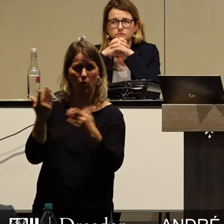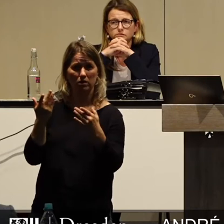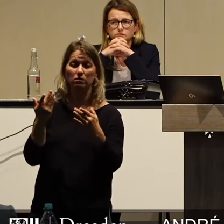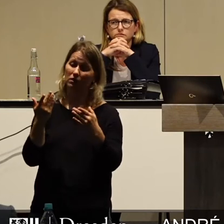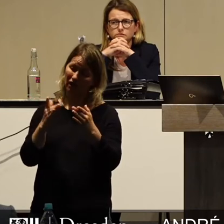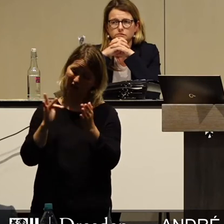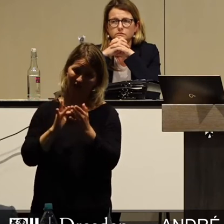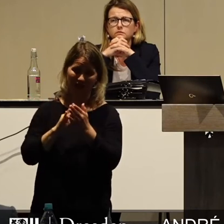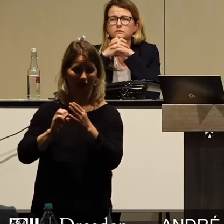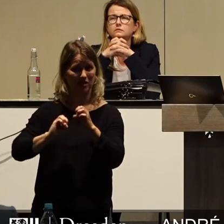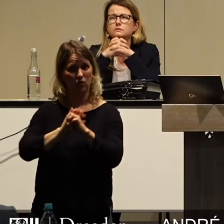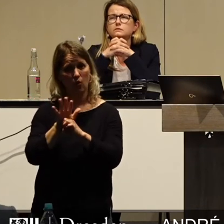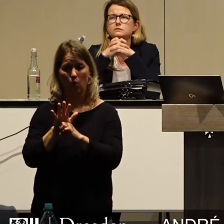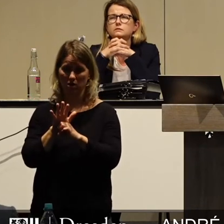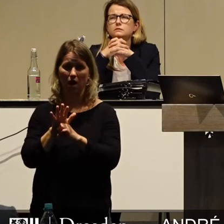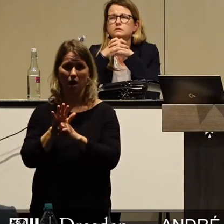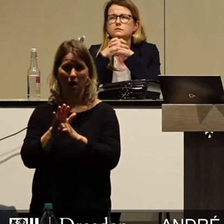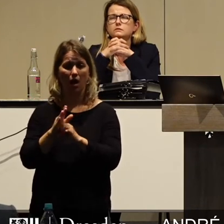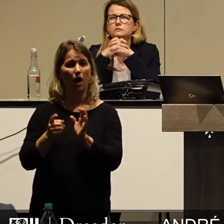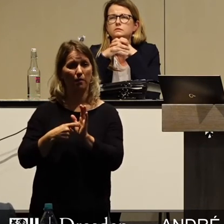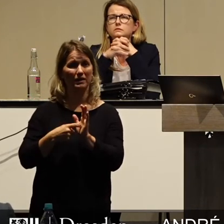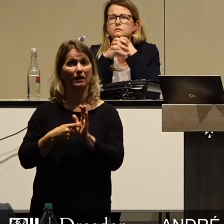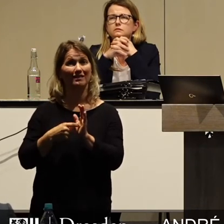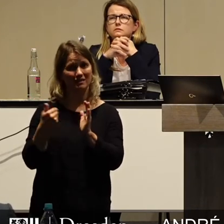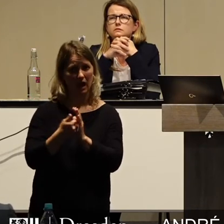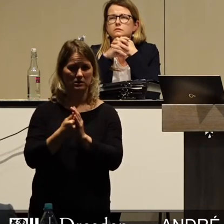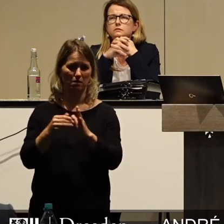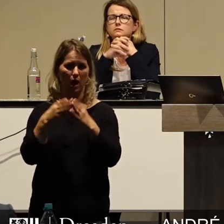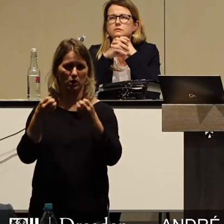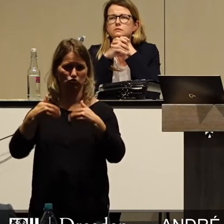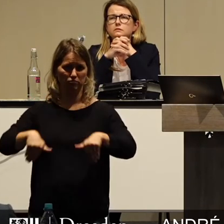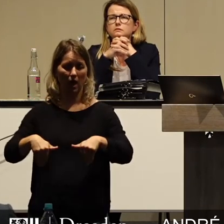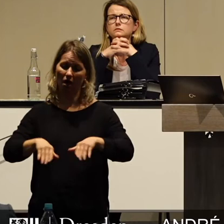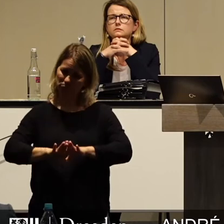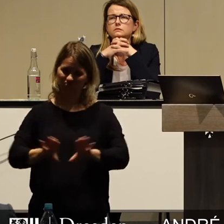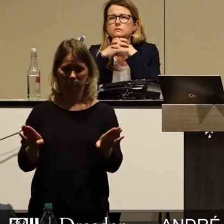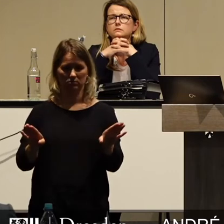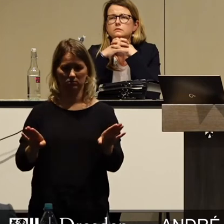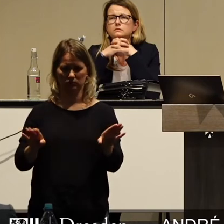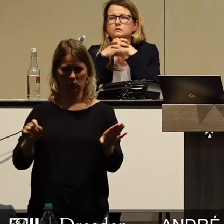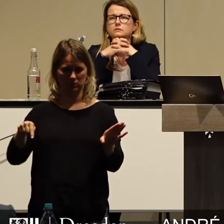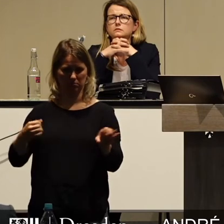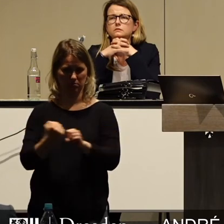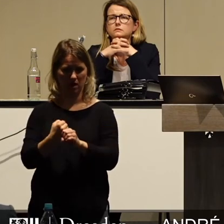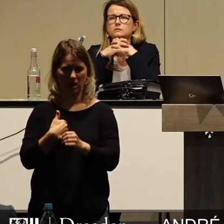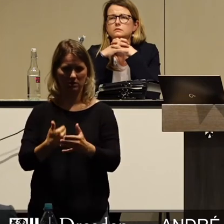Corona-bedingten Haushaltssperren befreit wurden. Von der Stadtspitze werden damit die